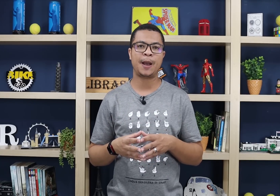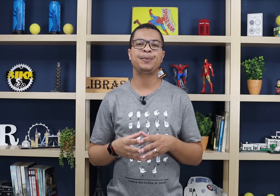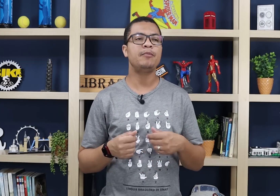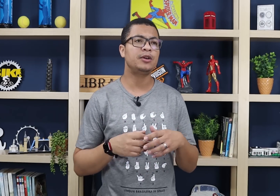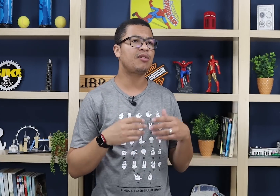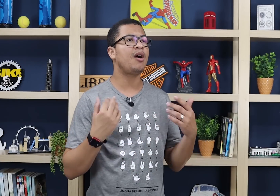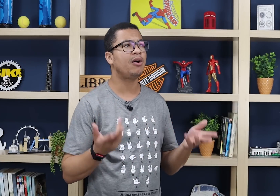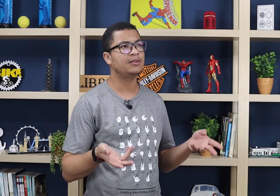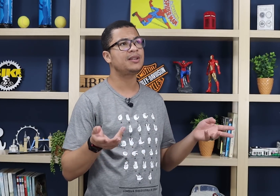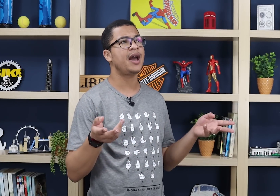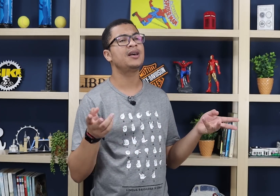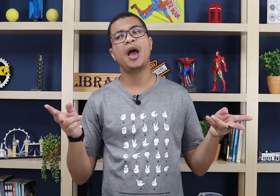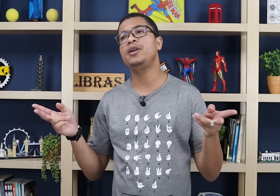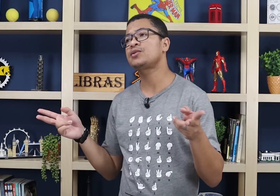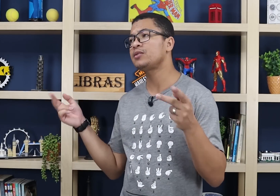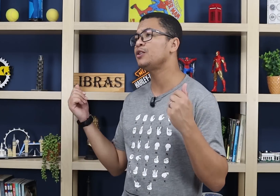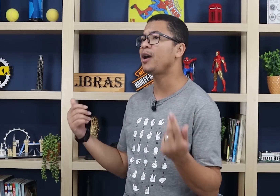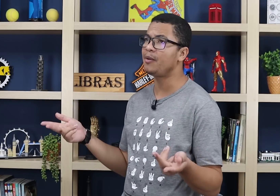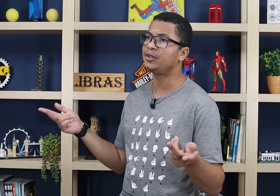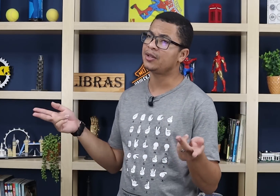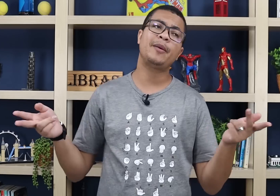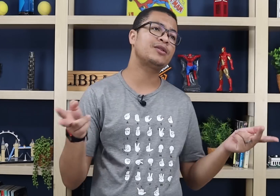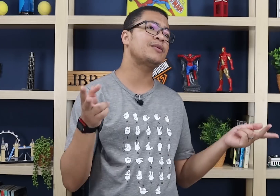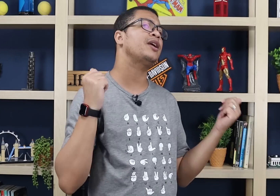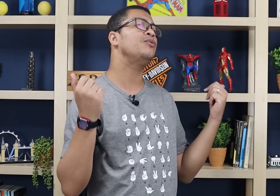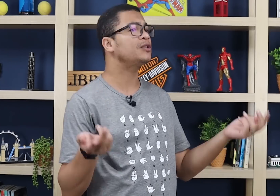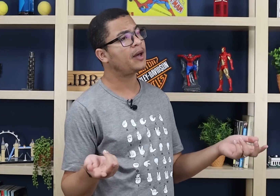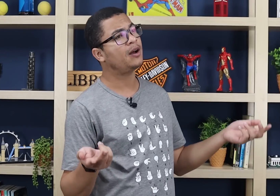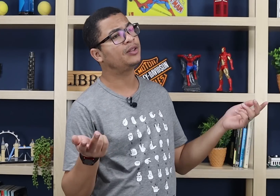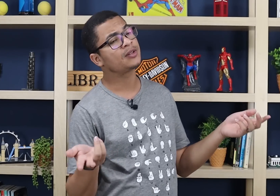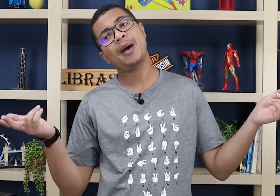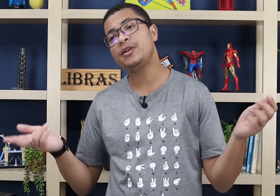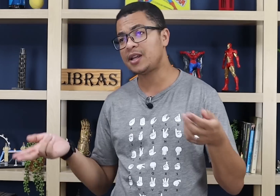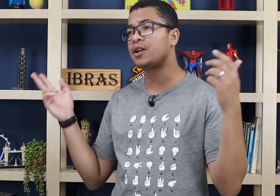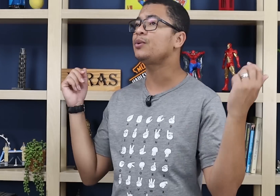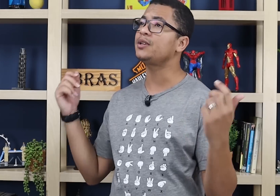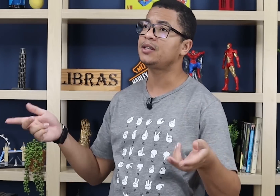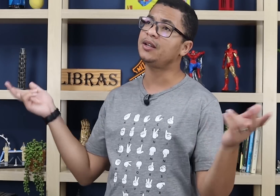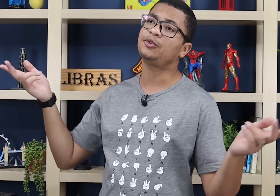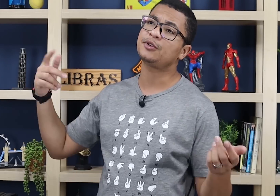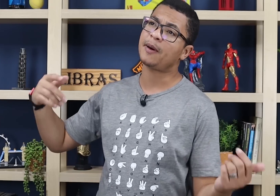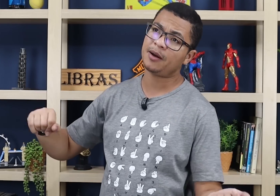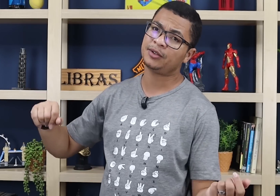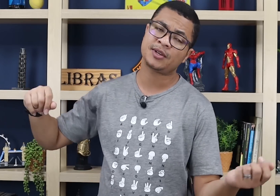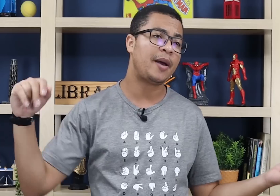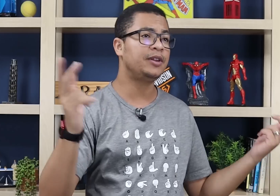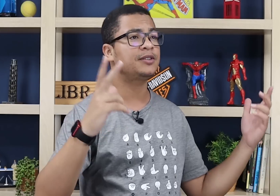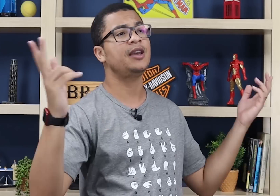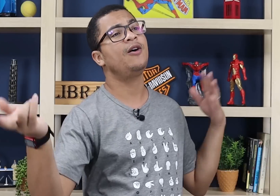tá? Ai meu Deus, qual é a ordem dos sinais? Ai meu Deus, quais são os parâmetros? Ai meu Deus, como é que eu uso os parâmetros? Ai meu Deus, será que eu tô usando isso aqui dentro dos parâmetros? Ai meu Deus, e a